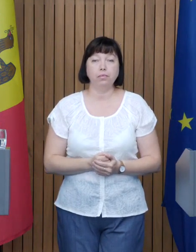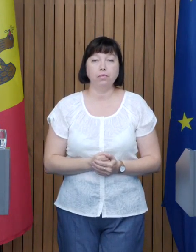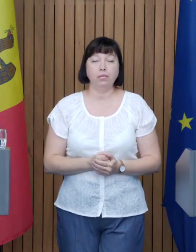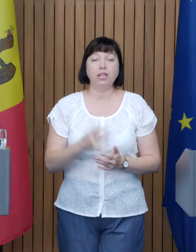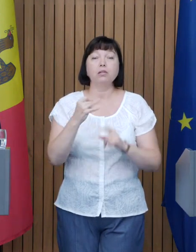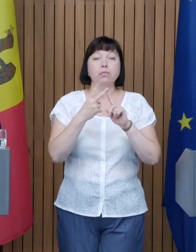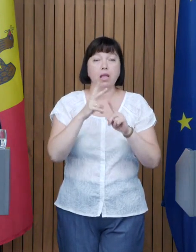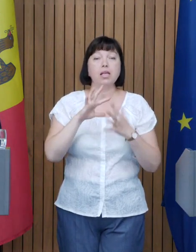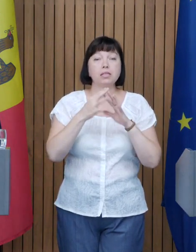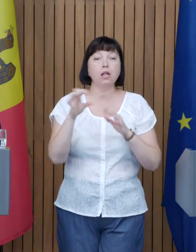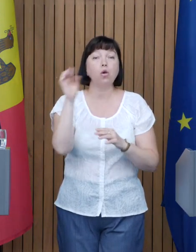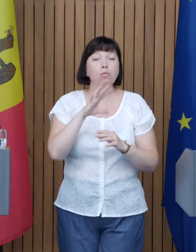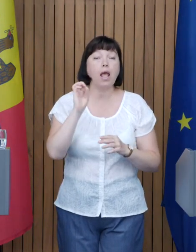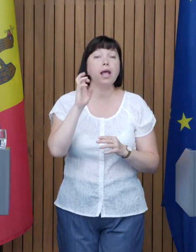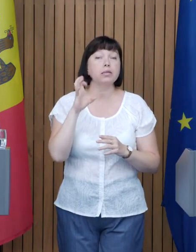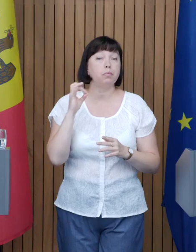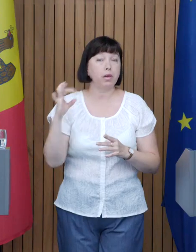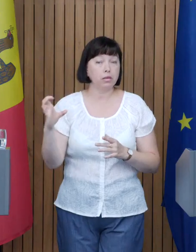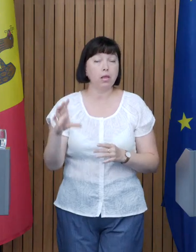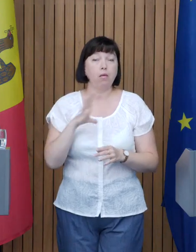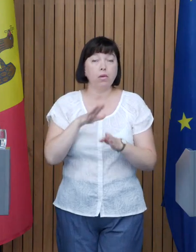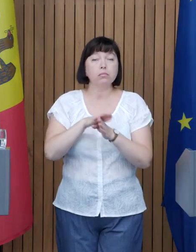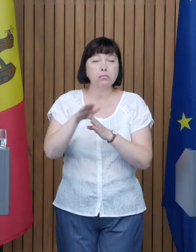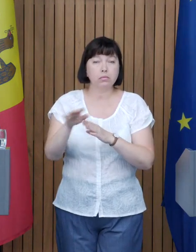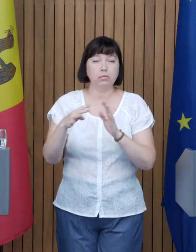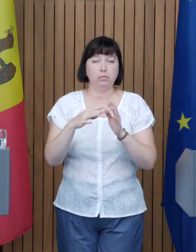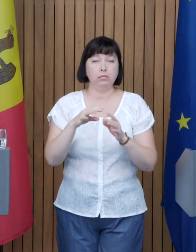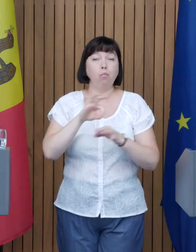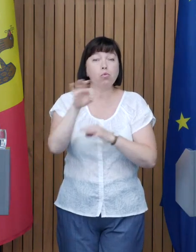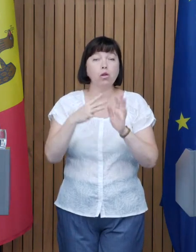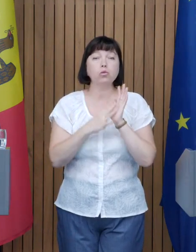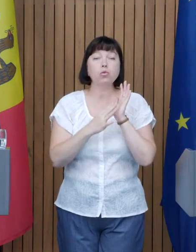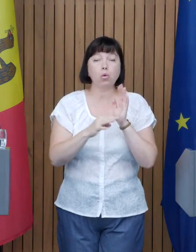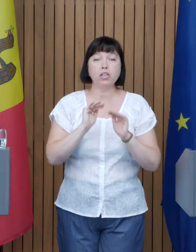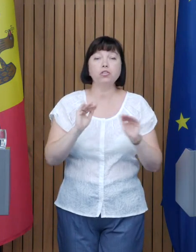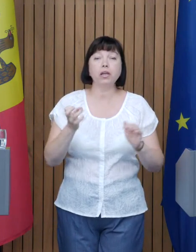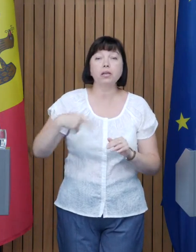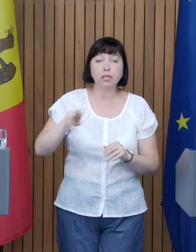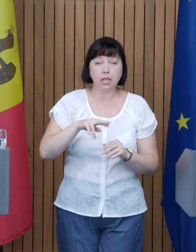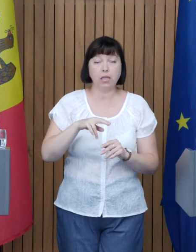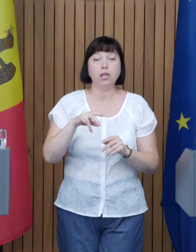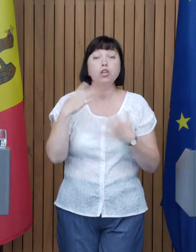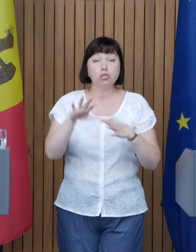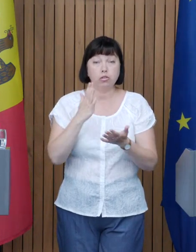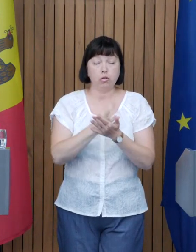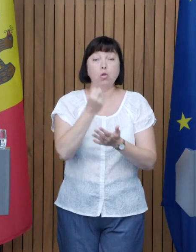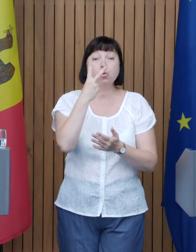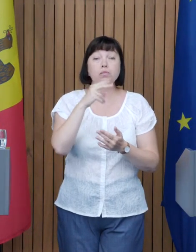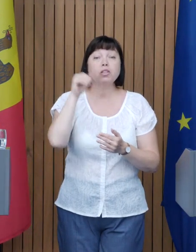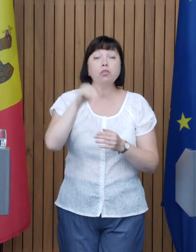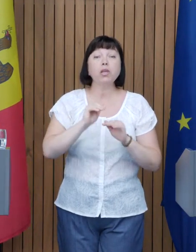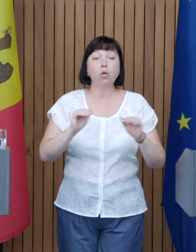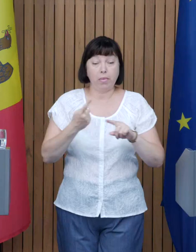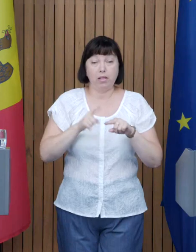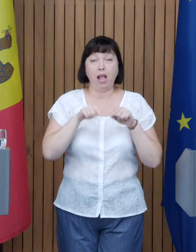Au fost realizate proiecte în peste 90 de grădinițe Și deja beneficiază 12 mil de copii de